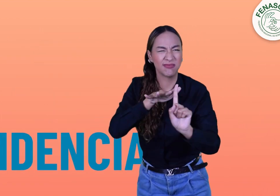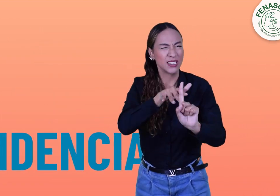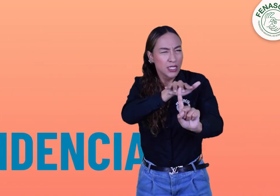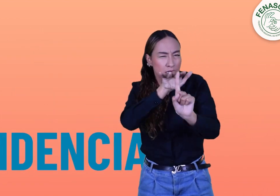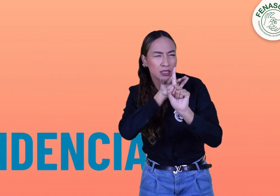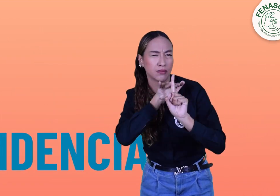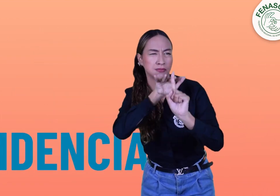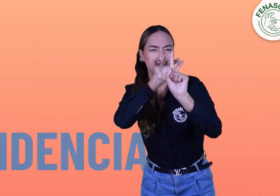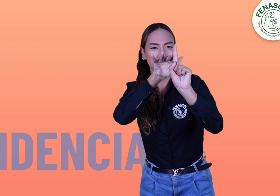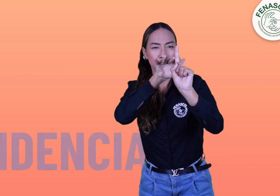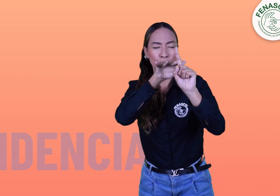reconocemos.